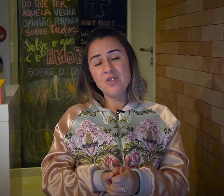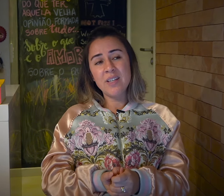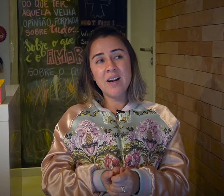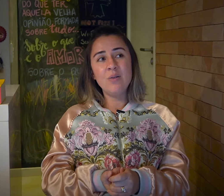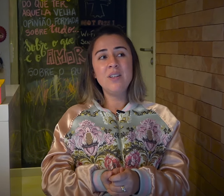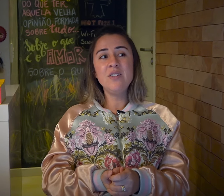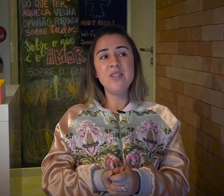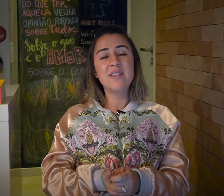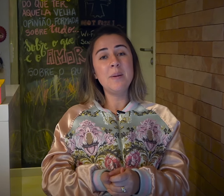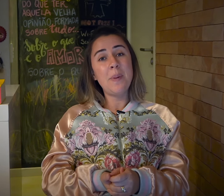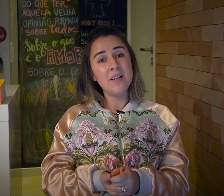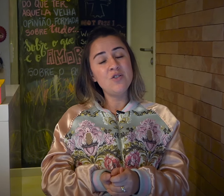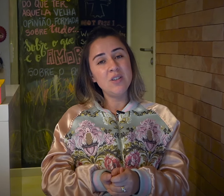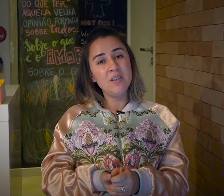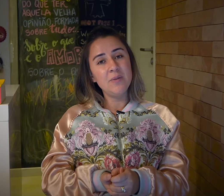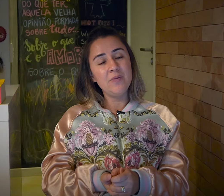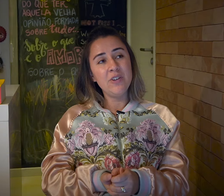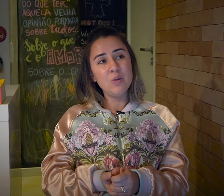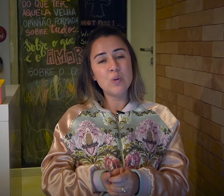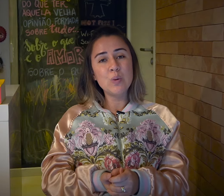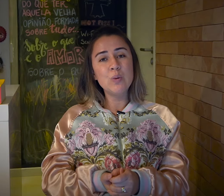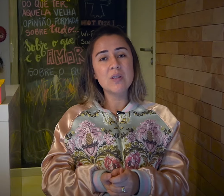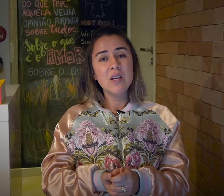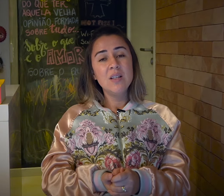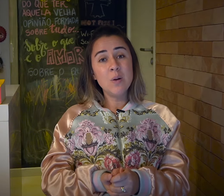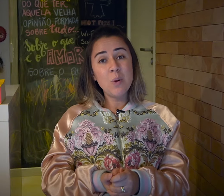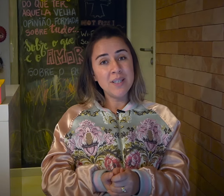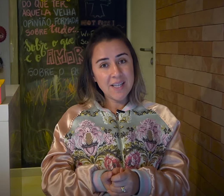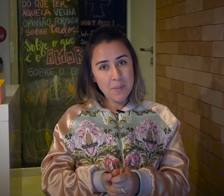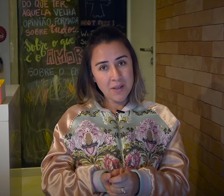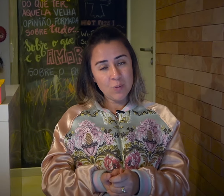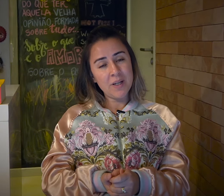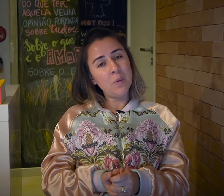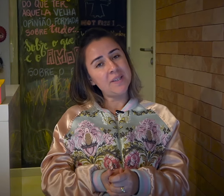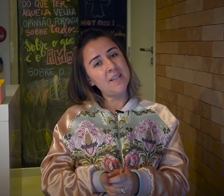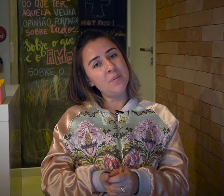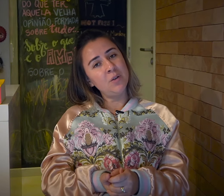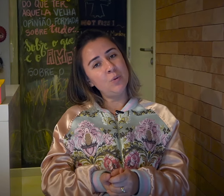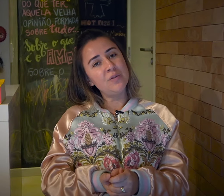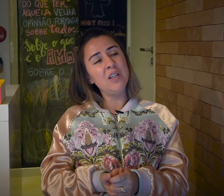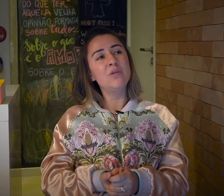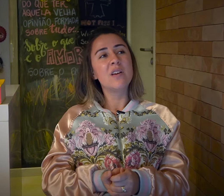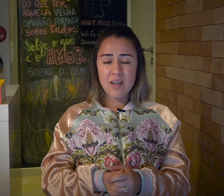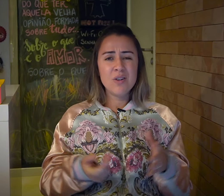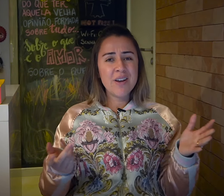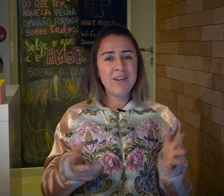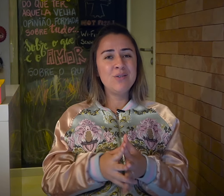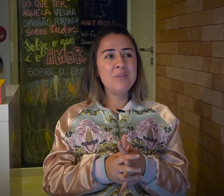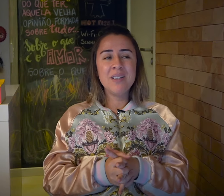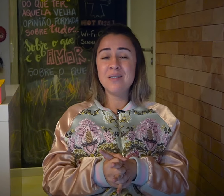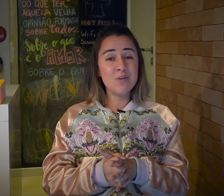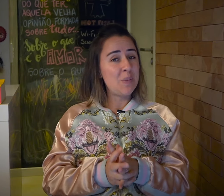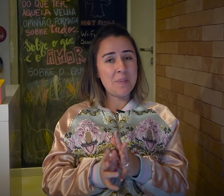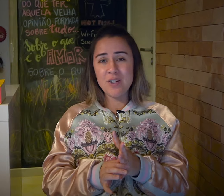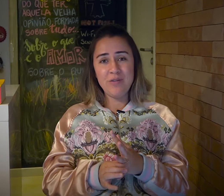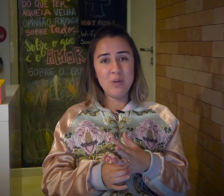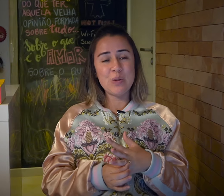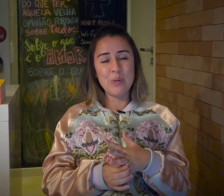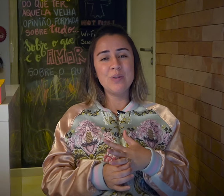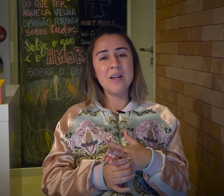legal, que diz que pais de filhos surdos não podem ter medo pra não passar esse medo pros filhos. Eu acho que é válido também, não só pra pais de filhos surdos, né?